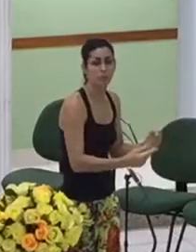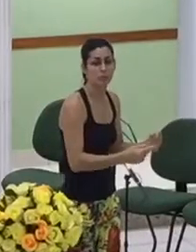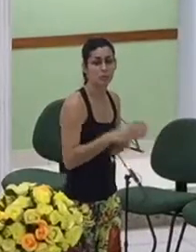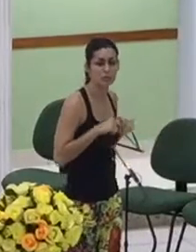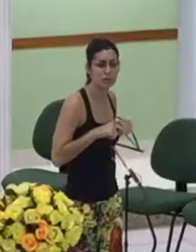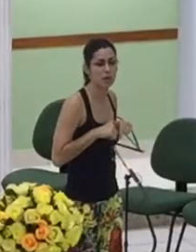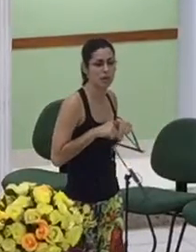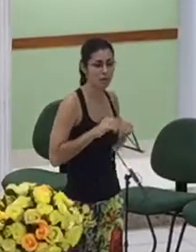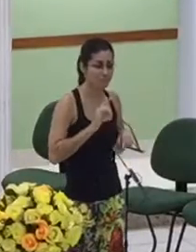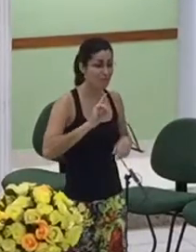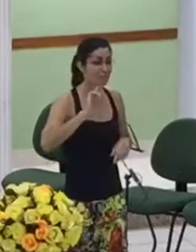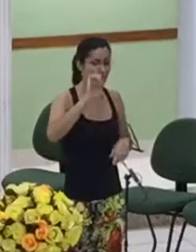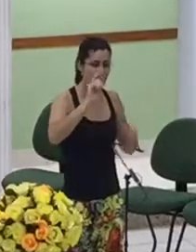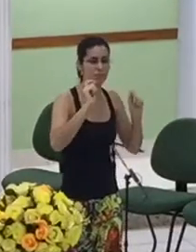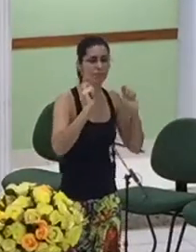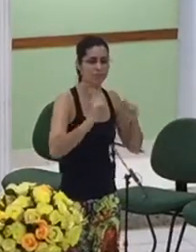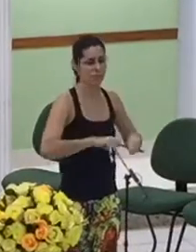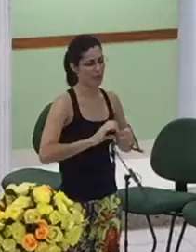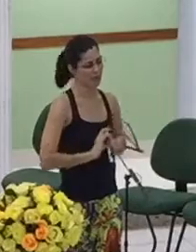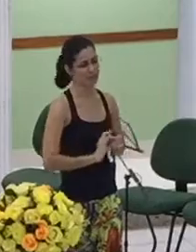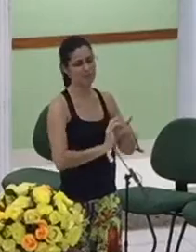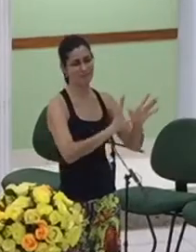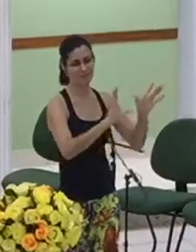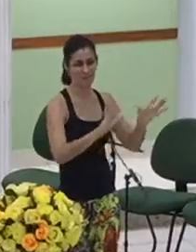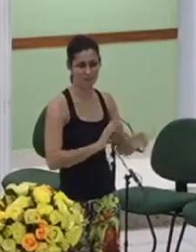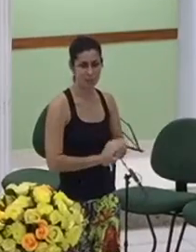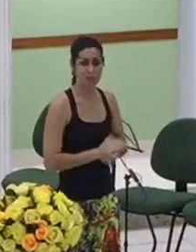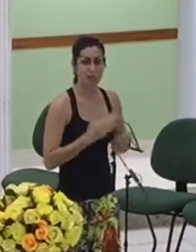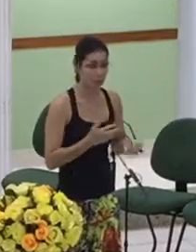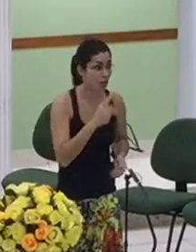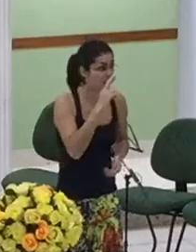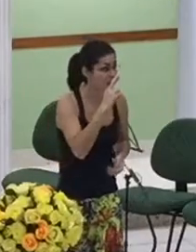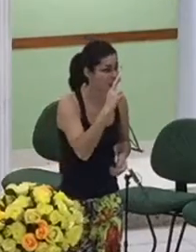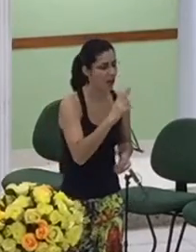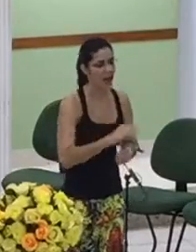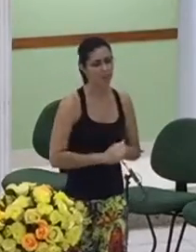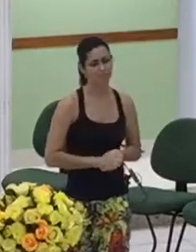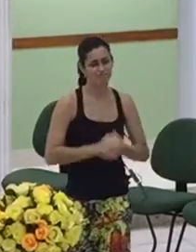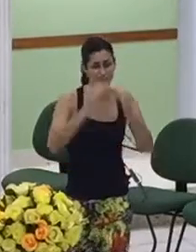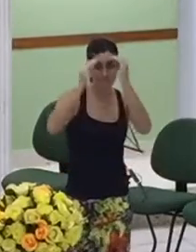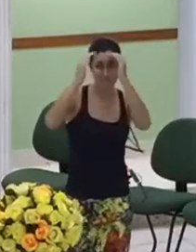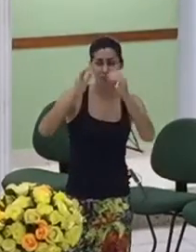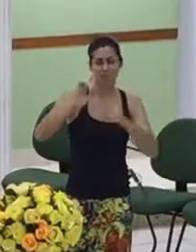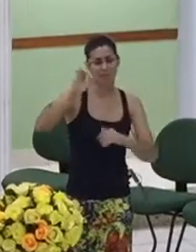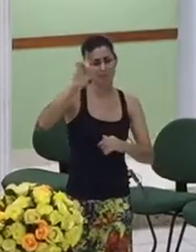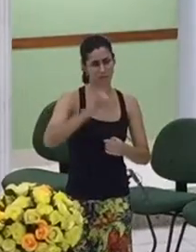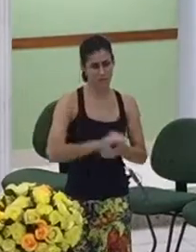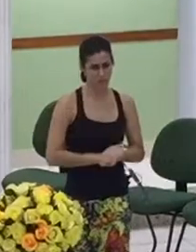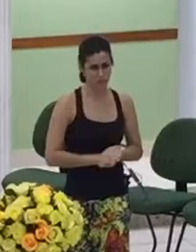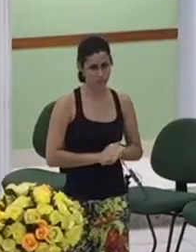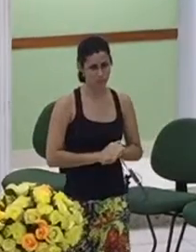tudo de lado ela deixa tudo para trás e vai seguir adiante